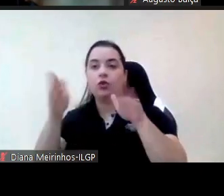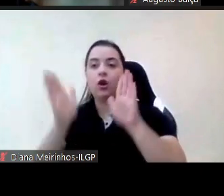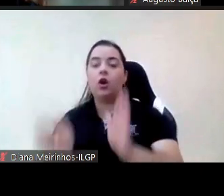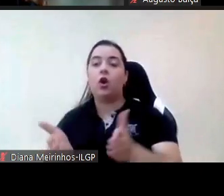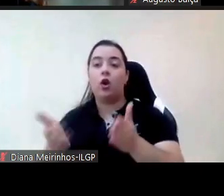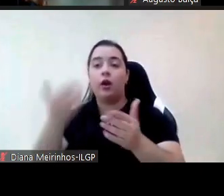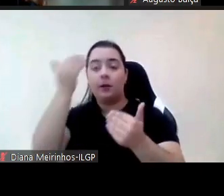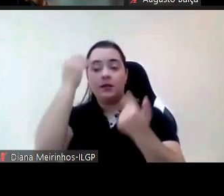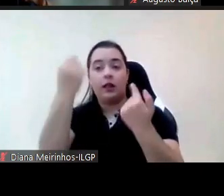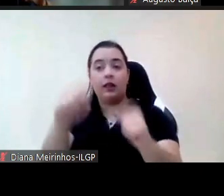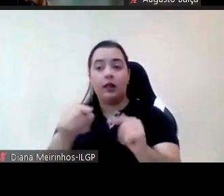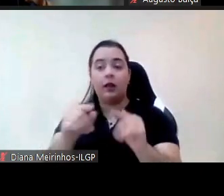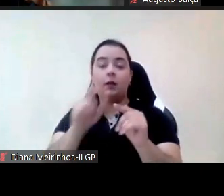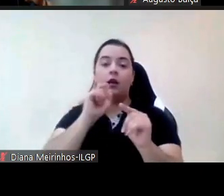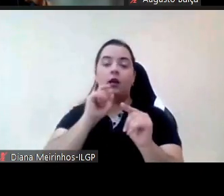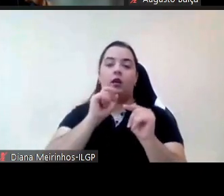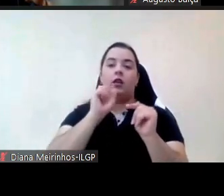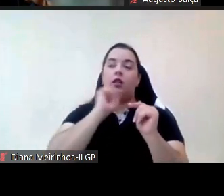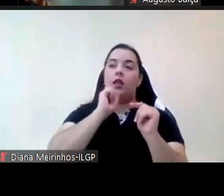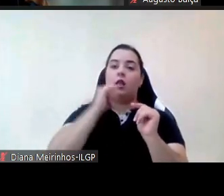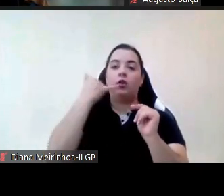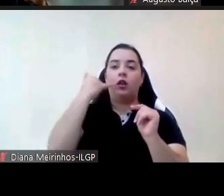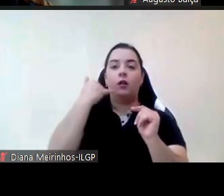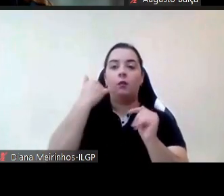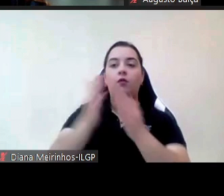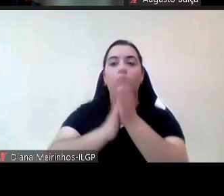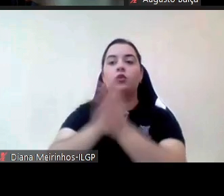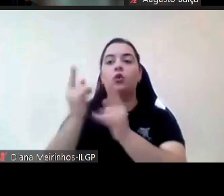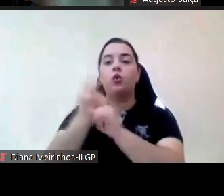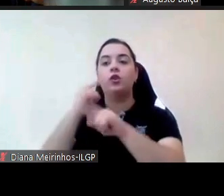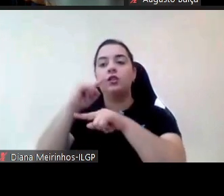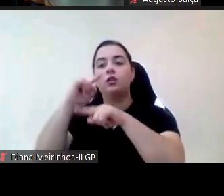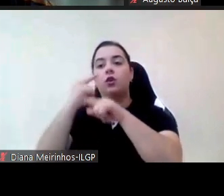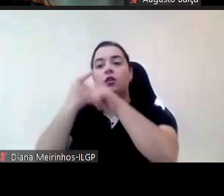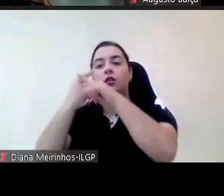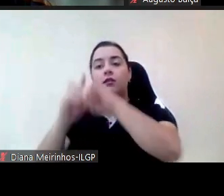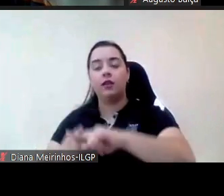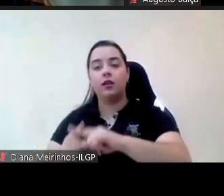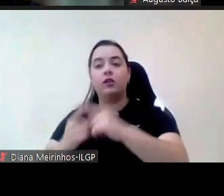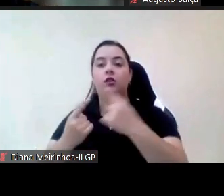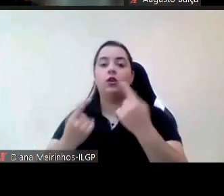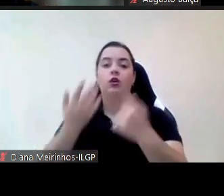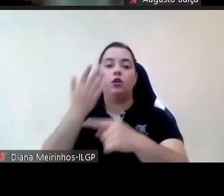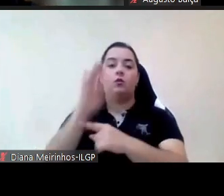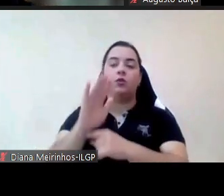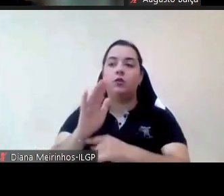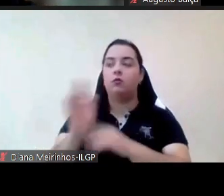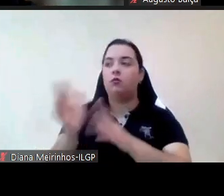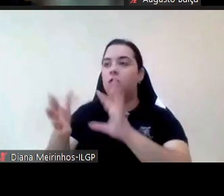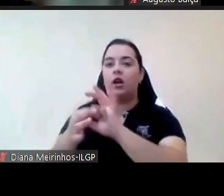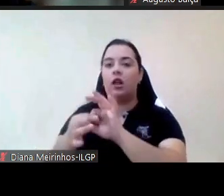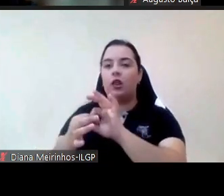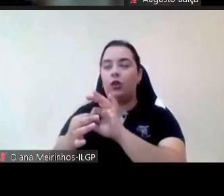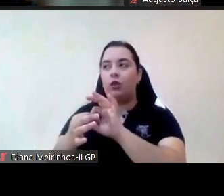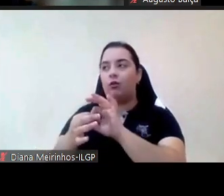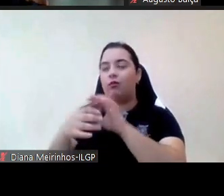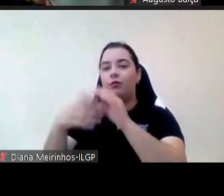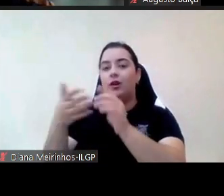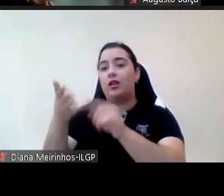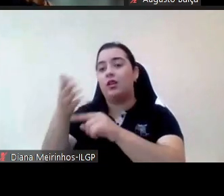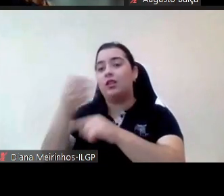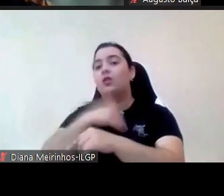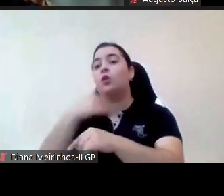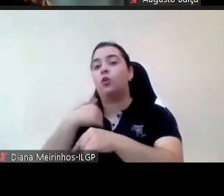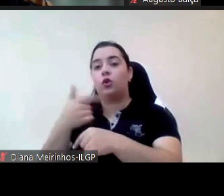telemóvel para outros serviços já recebem por exemplo coisas dou muitos exemplos da área da saúde que é um bocadinho mais a nossa realidade portanto